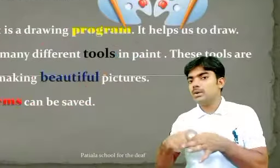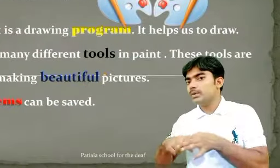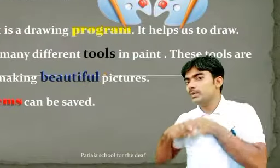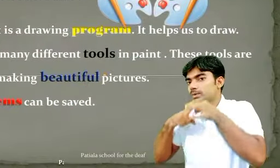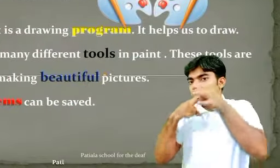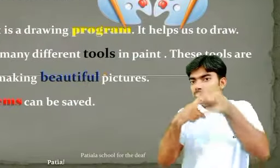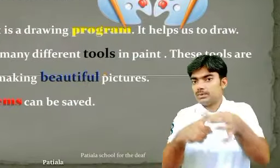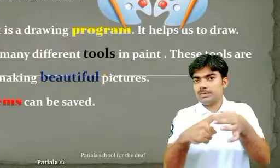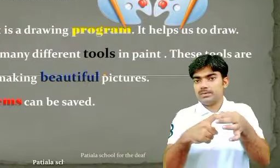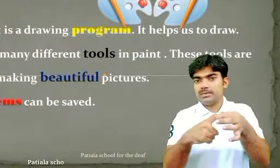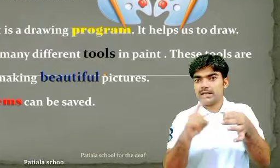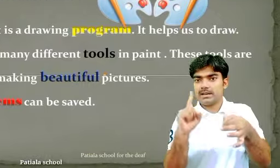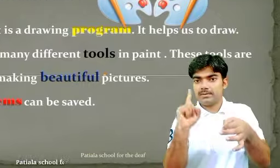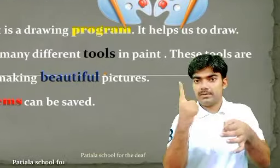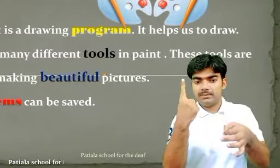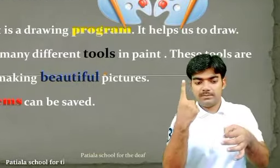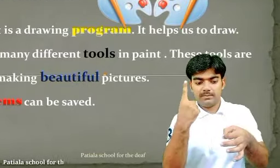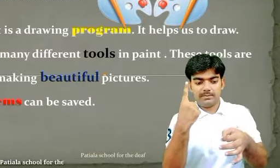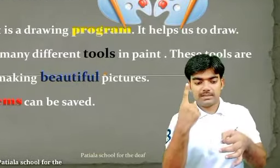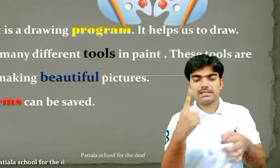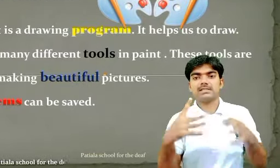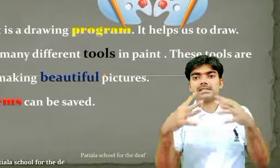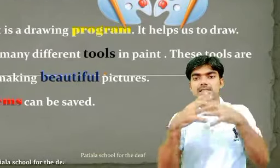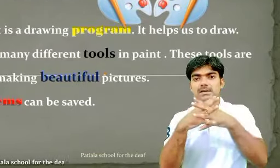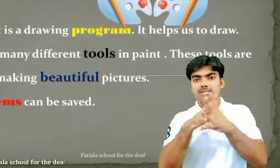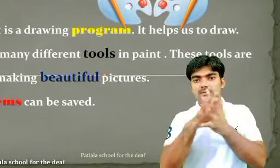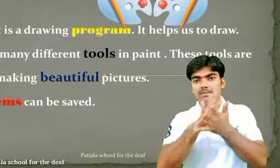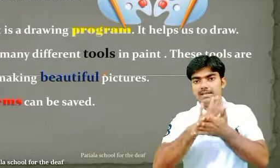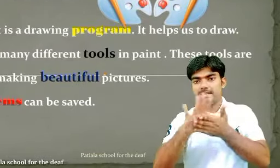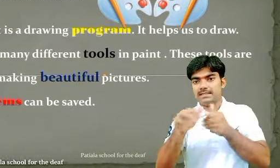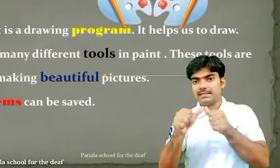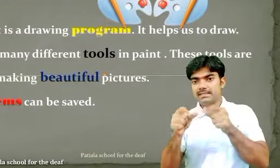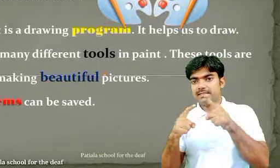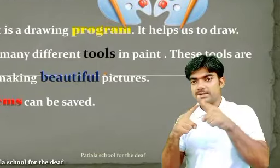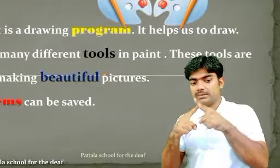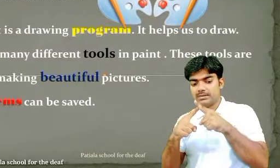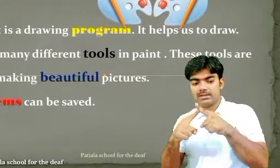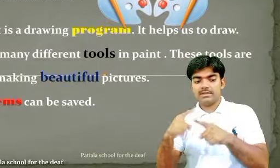Question number first What is paint?